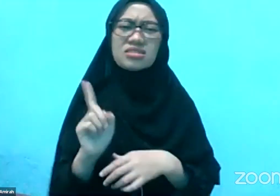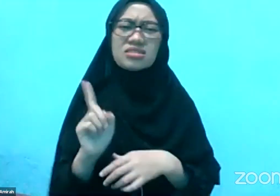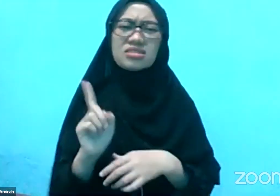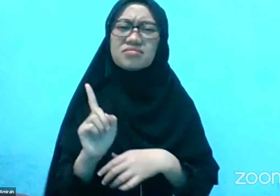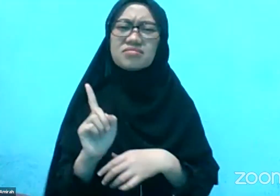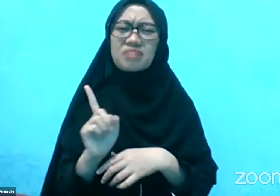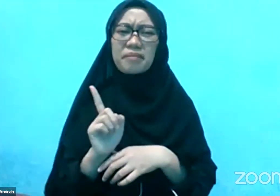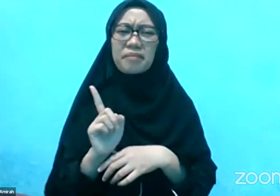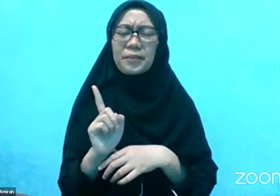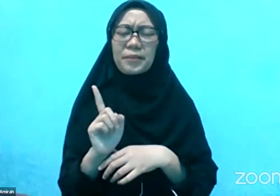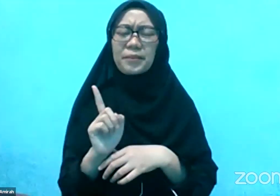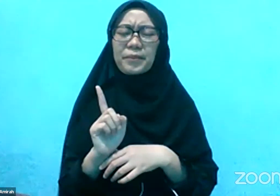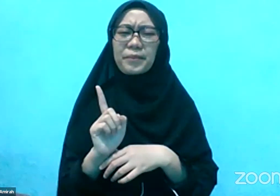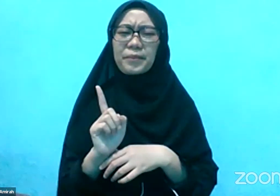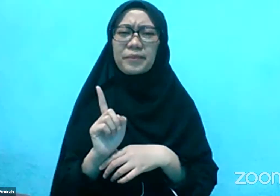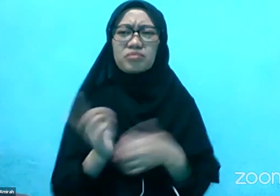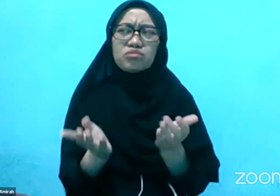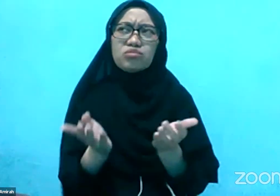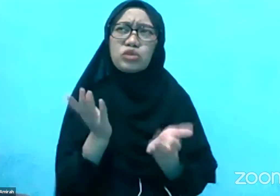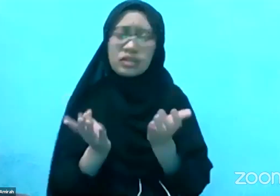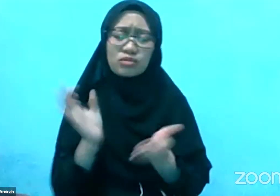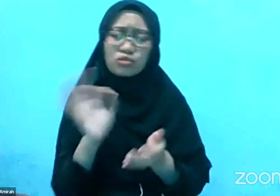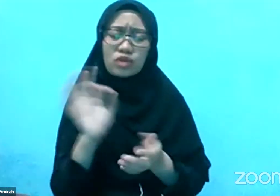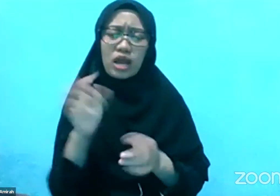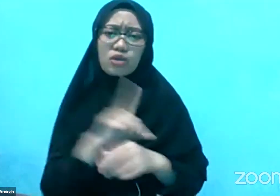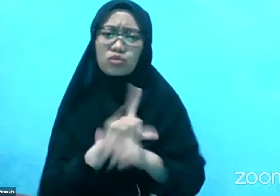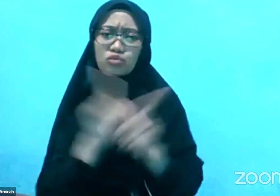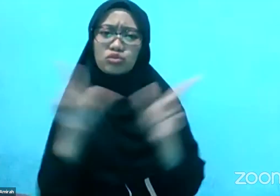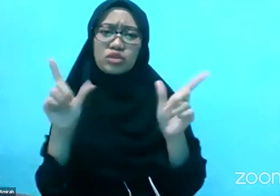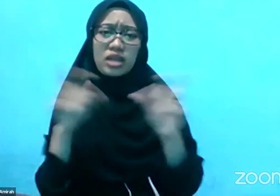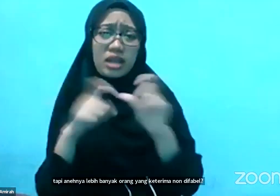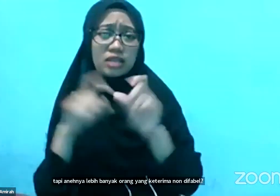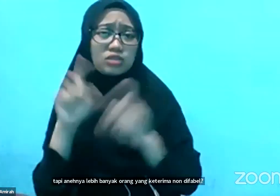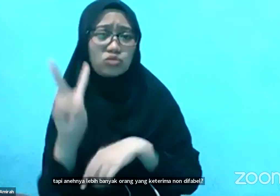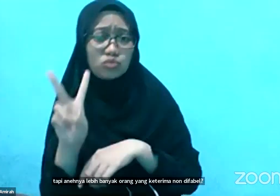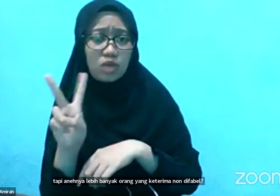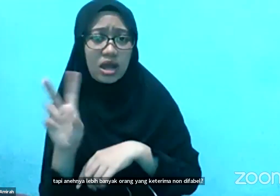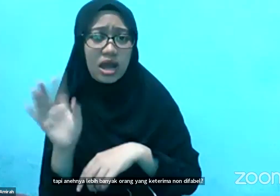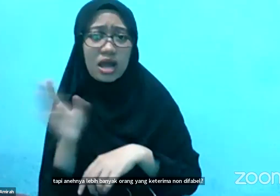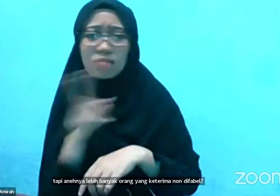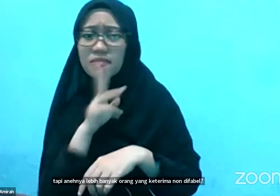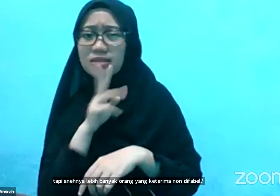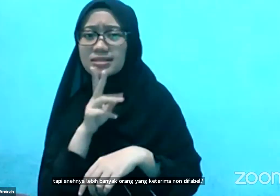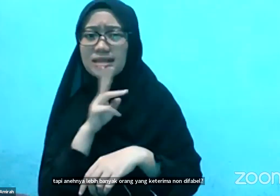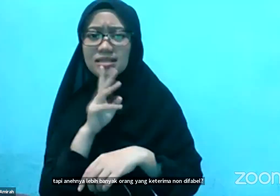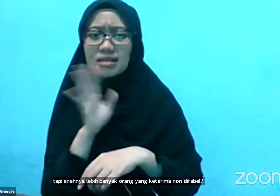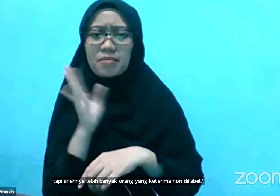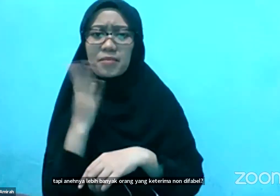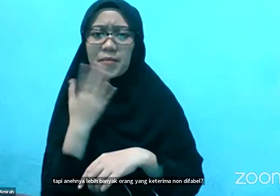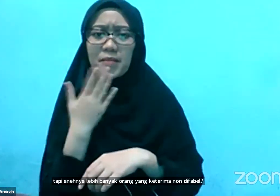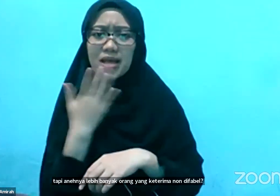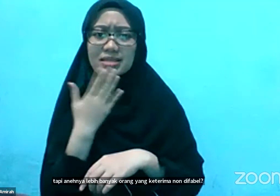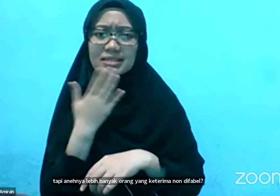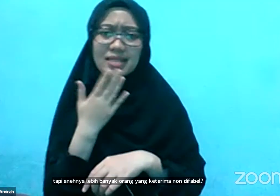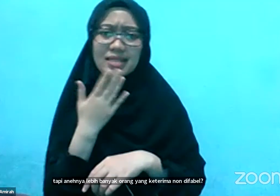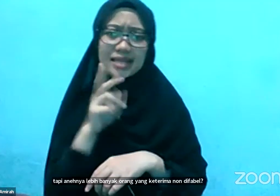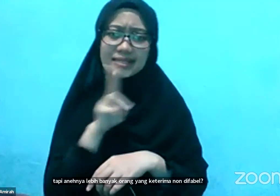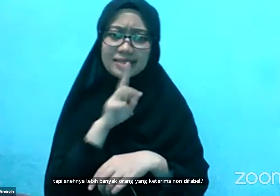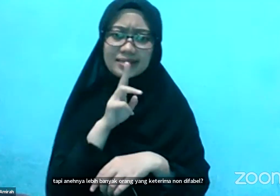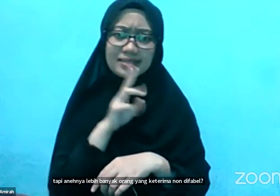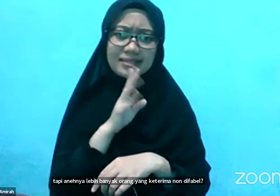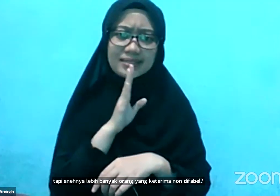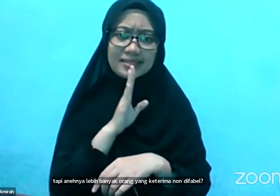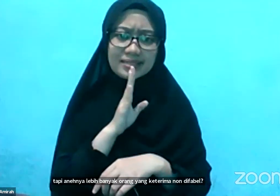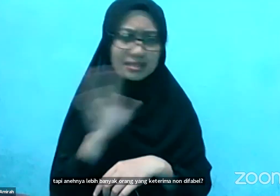Apa mungkin karena Bukan lulusan S2 Terus gak bisa bahasa Inggris Bisa jadi Terus Kanya